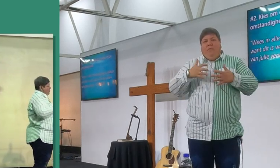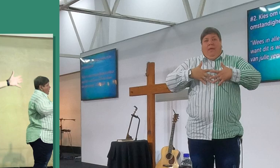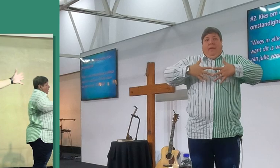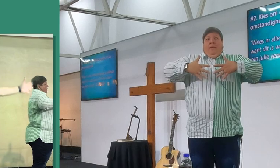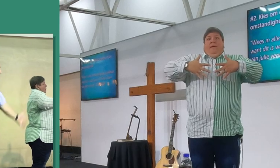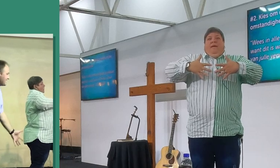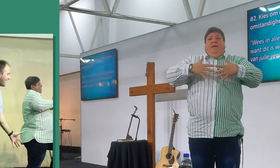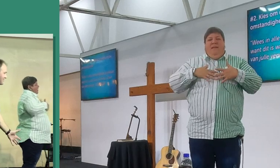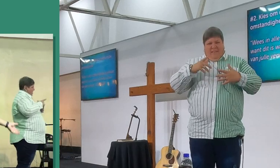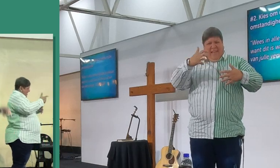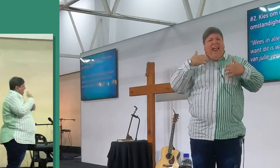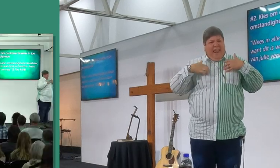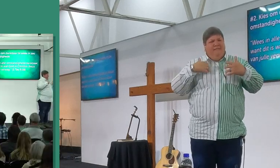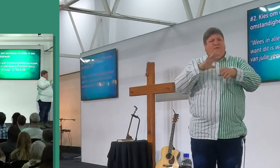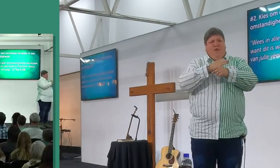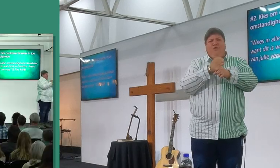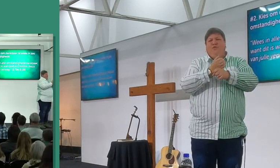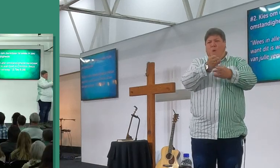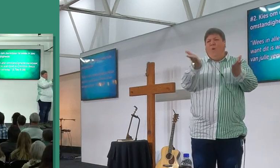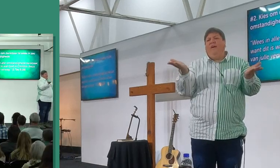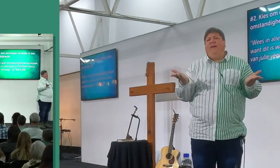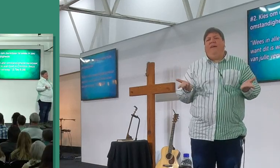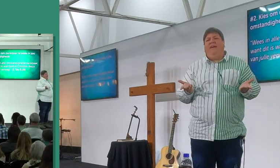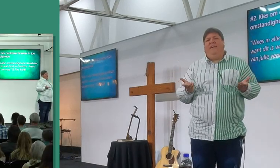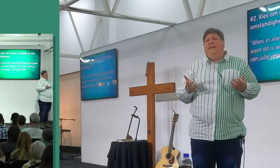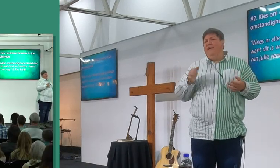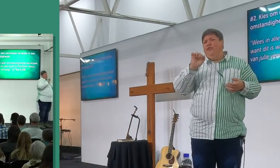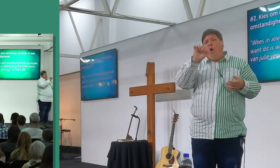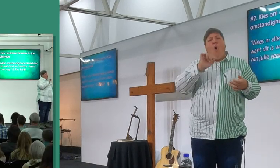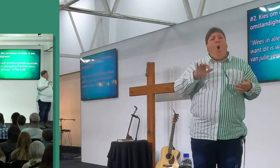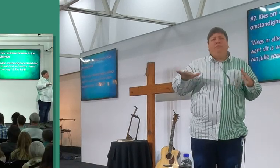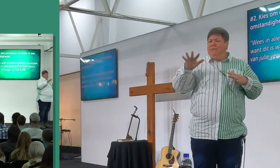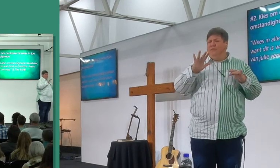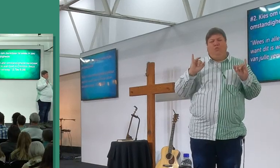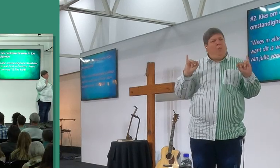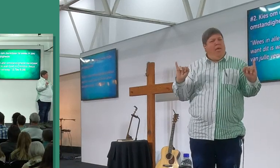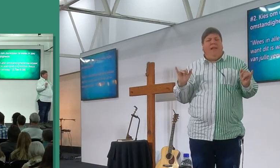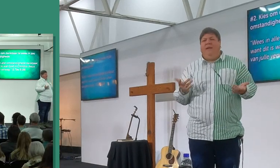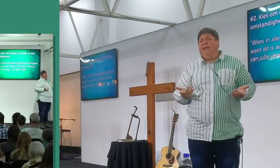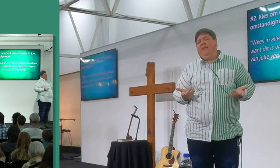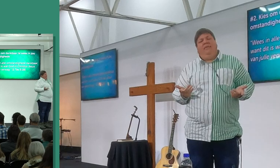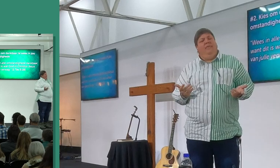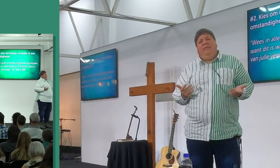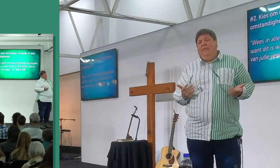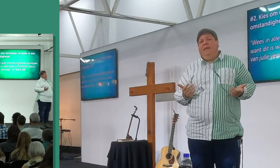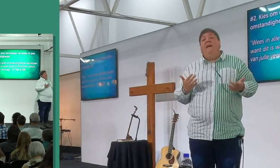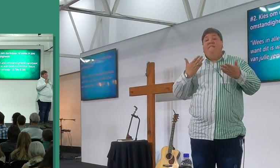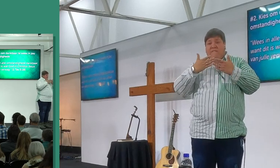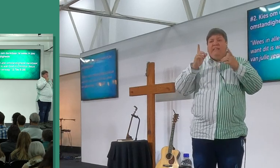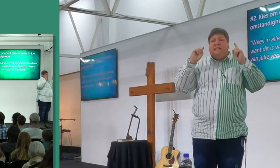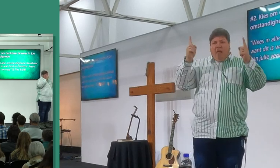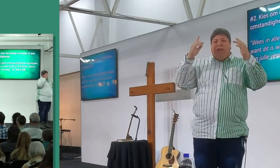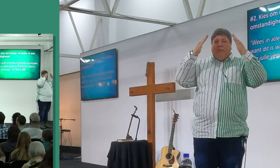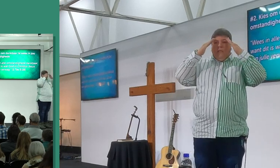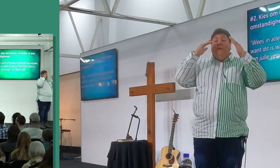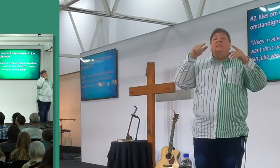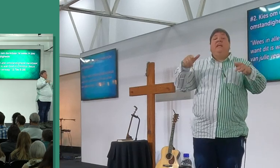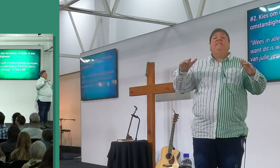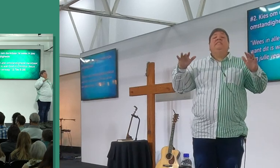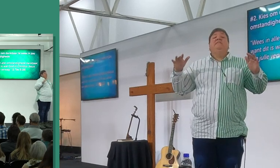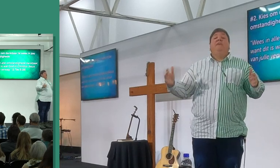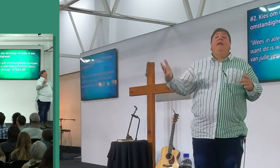ok, so jy lewe daarom nog, jou omstandighere is nie erger as Paulus nie, so, wees in alle omstandighere dankbaar, want dit is wat God,